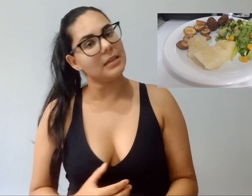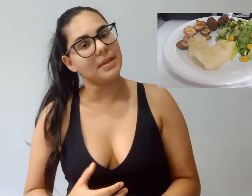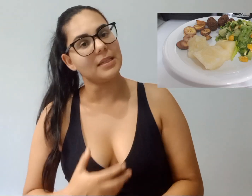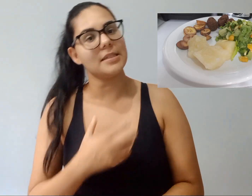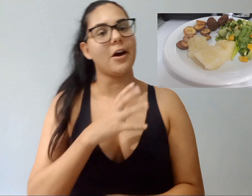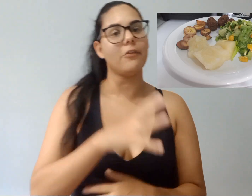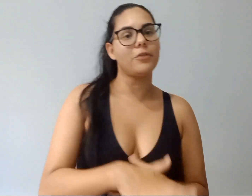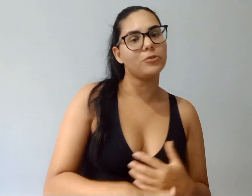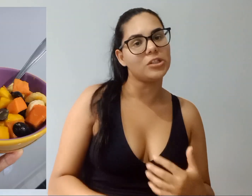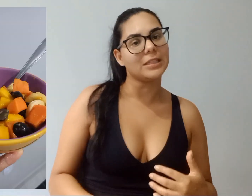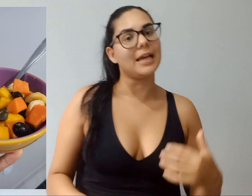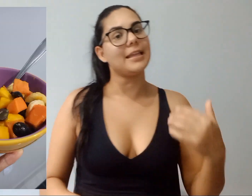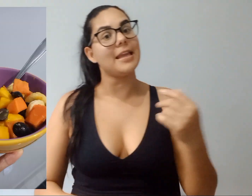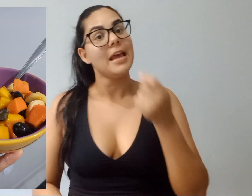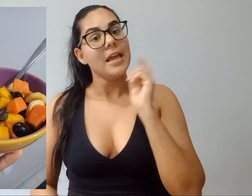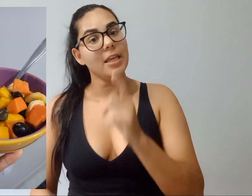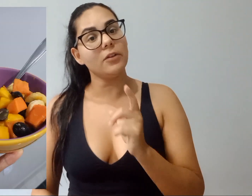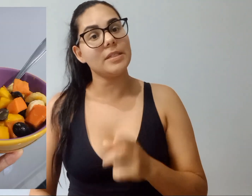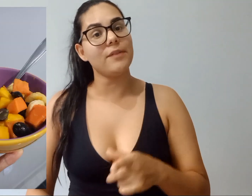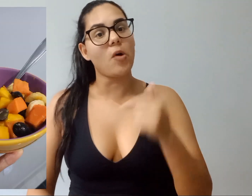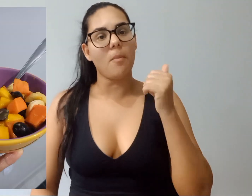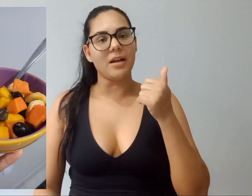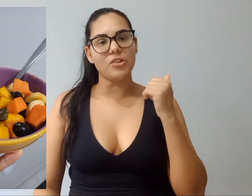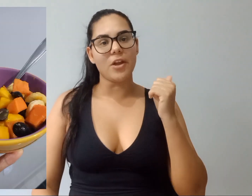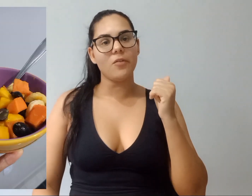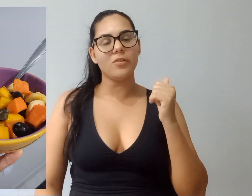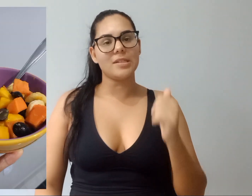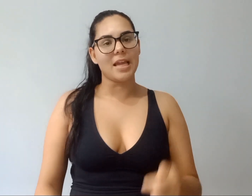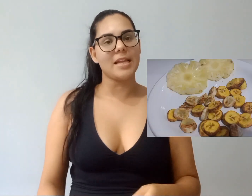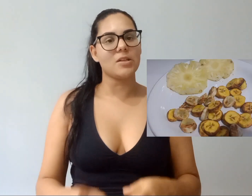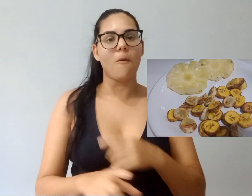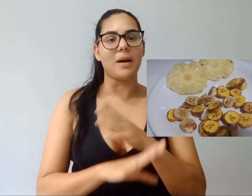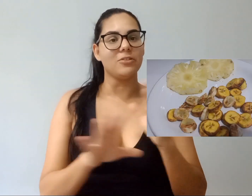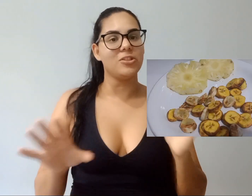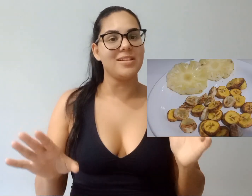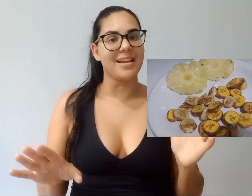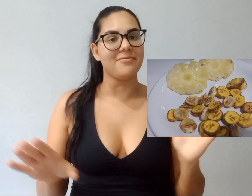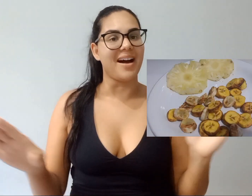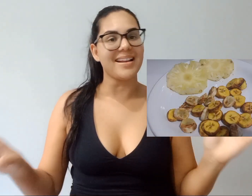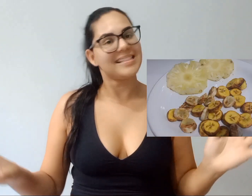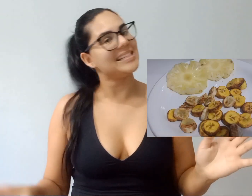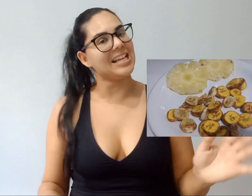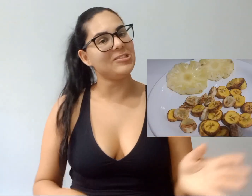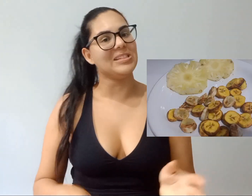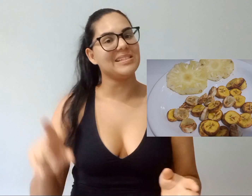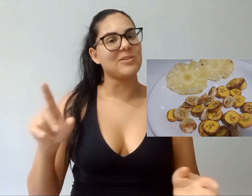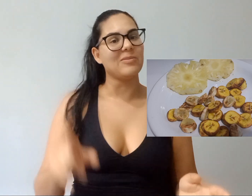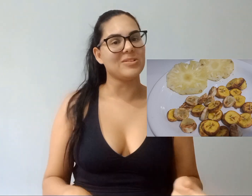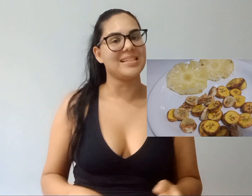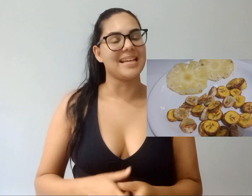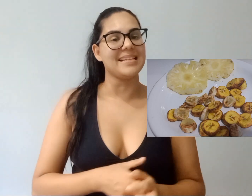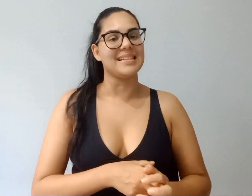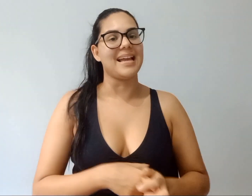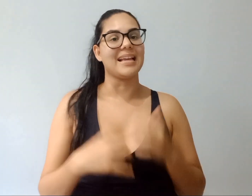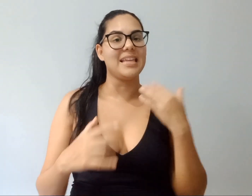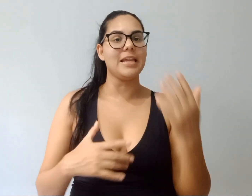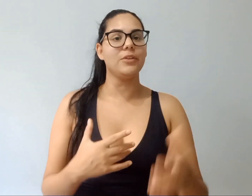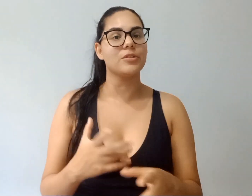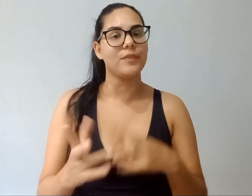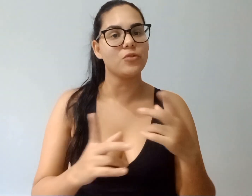alimentação, frutinha daqui. Inclusive, compartilhei com vocês, compartilhei várias receitinhas com vocês, né, aqui nos vídeos